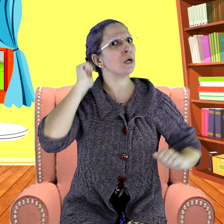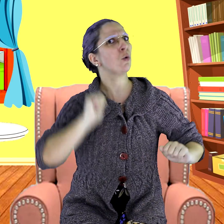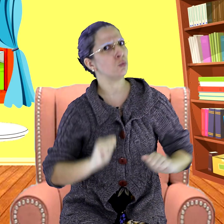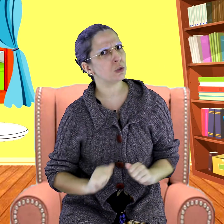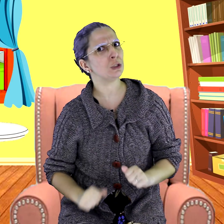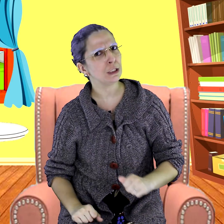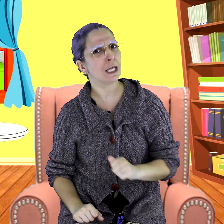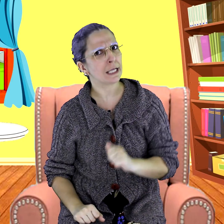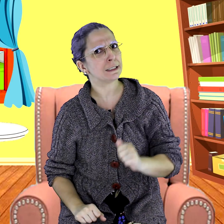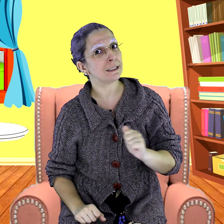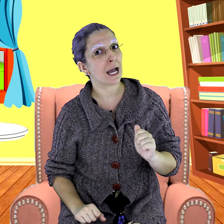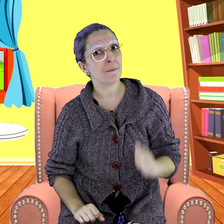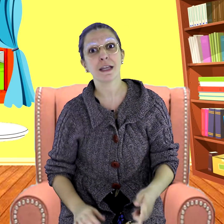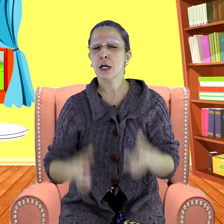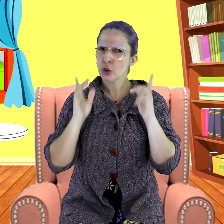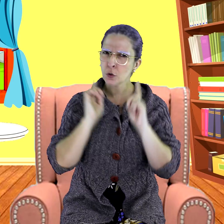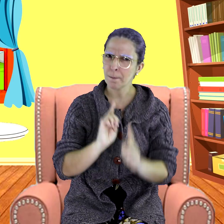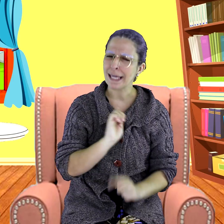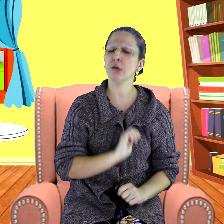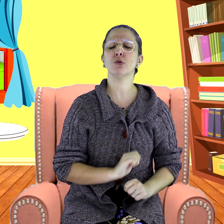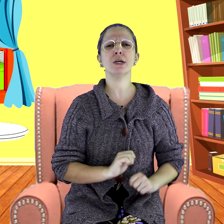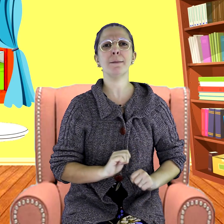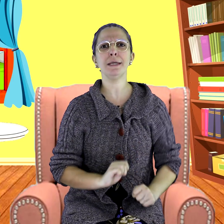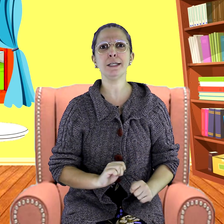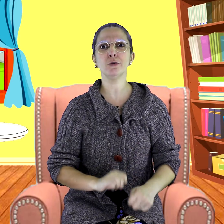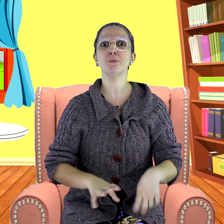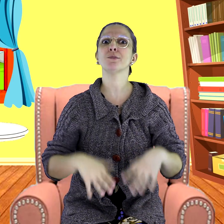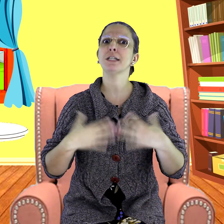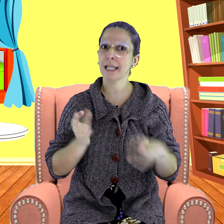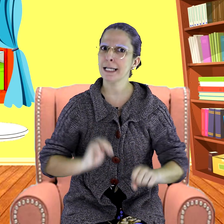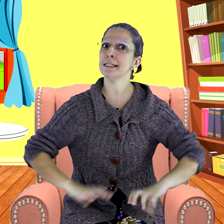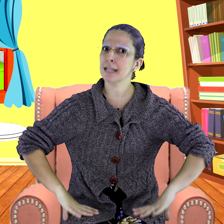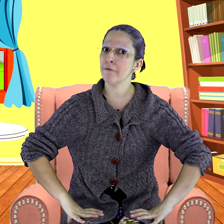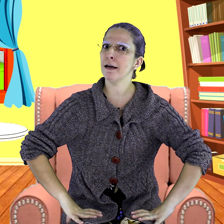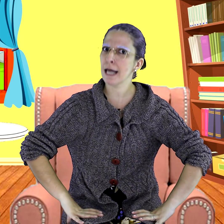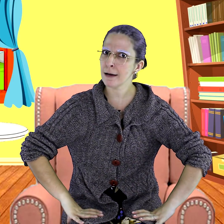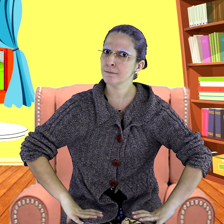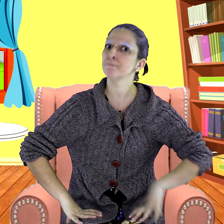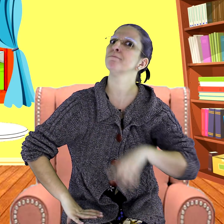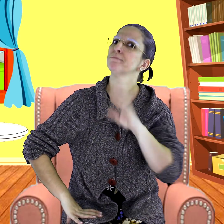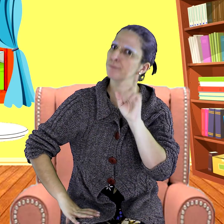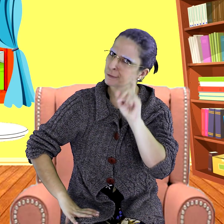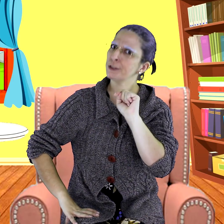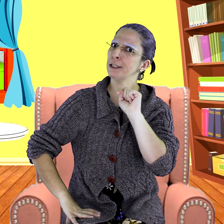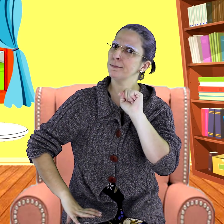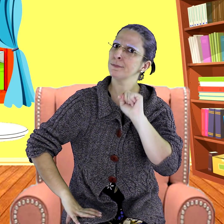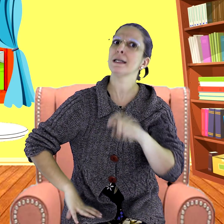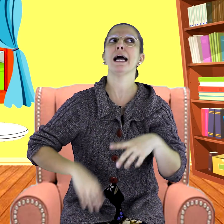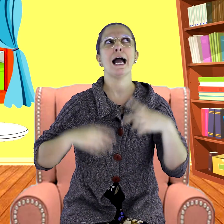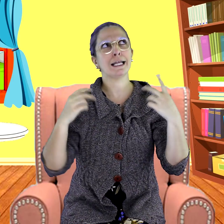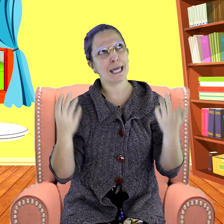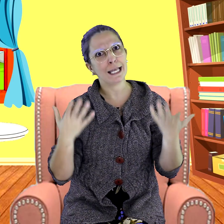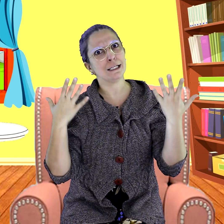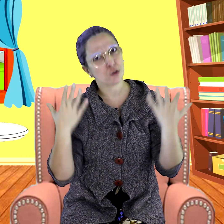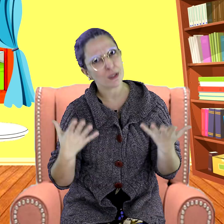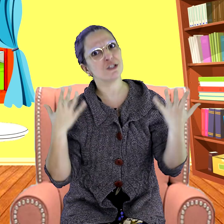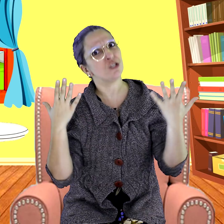consciência. No meio do caminho, quem estava lá? Sim, aqueles dois de